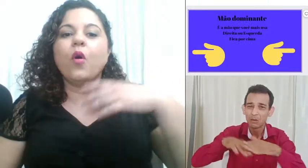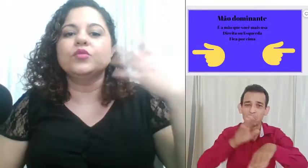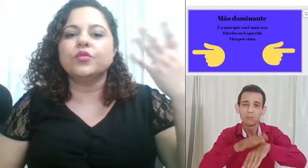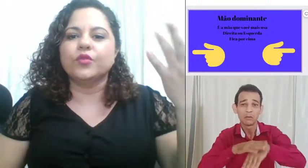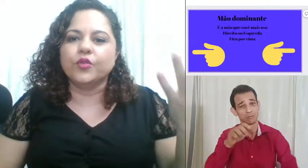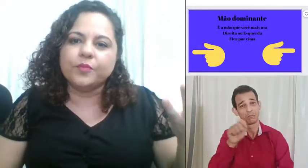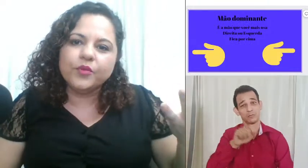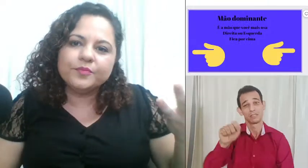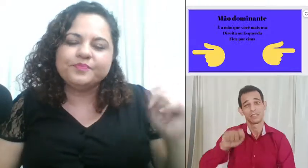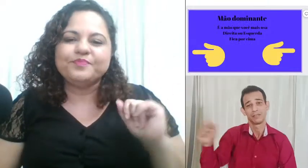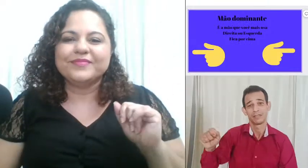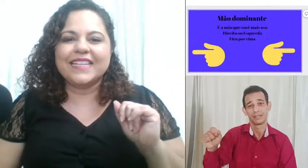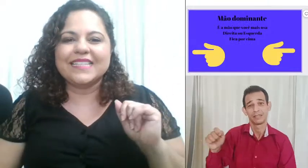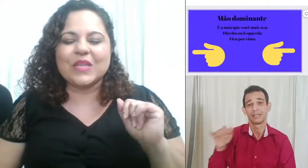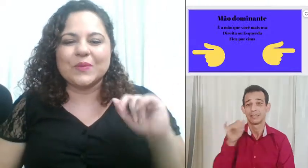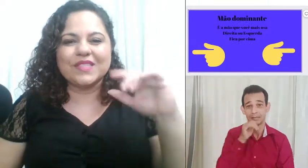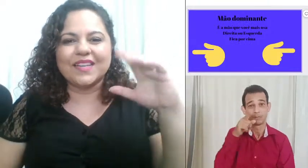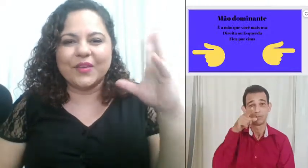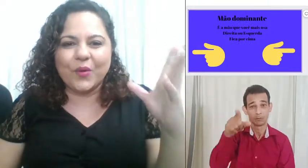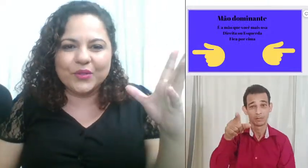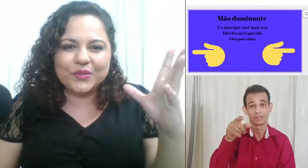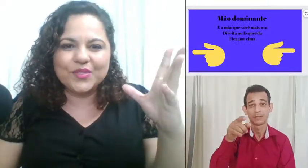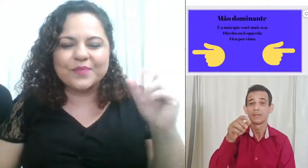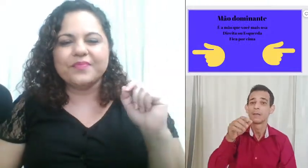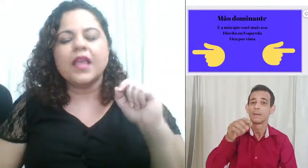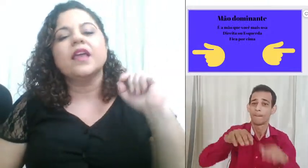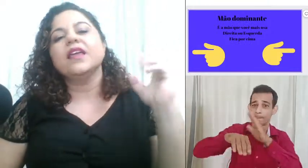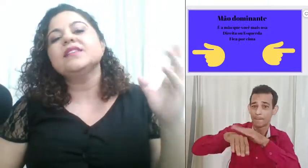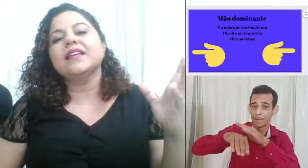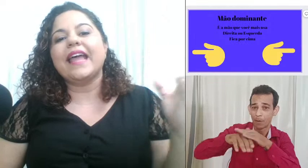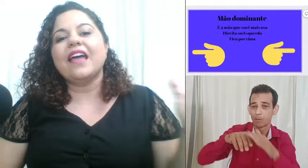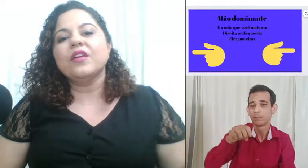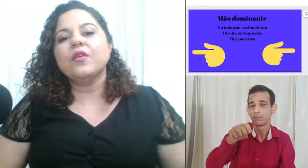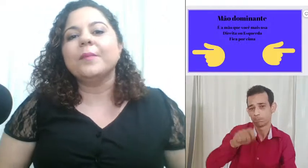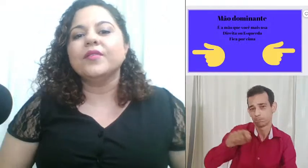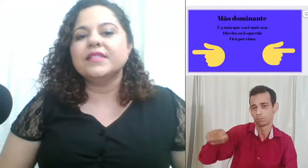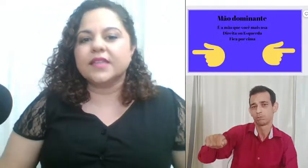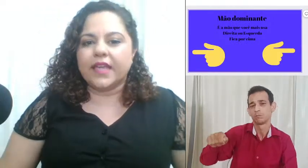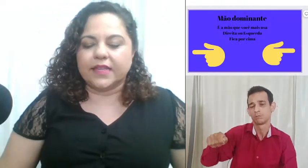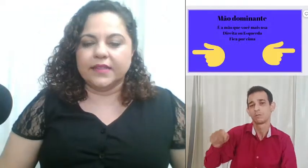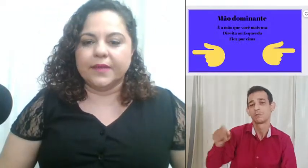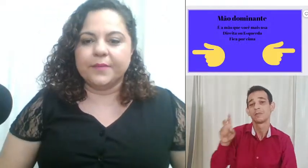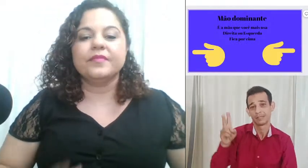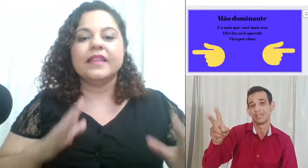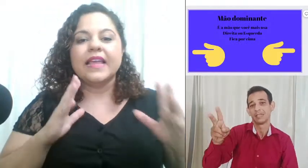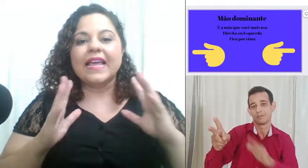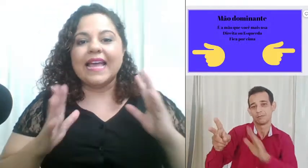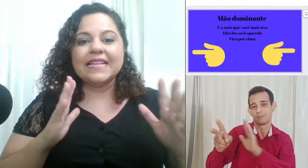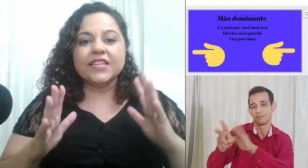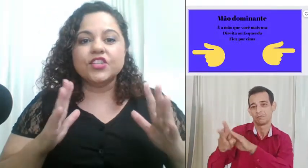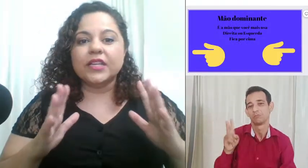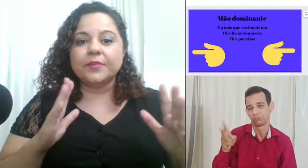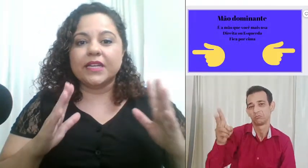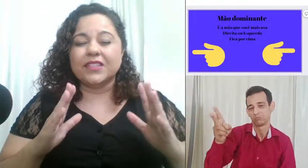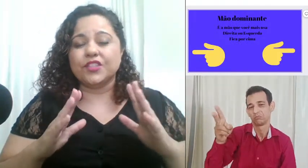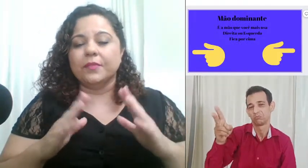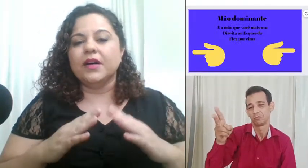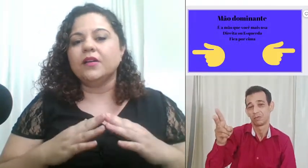outro grupo que são os canhotos que escrevem com a mão esquerda essa dinâmica de mão